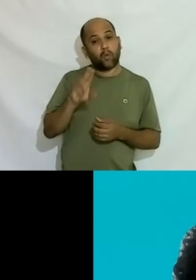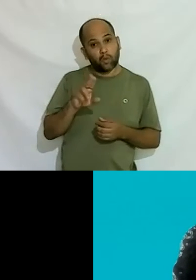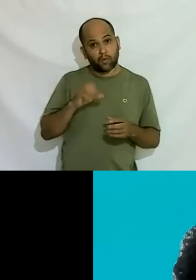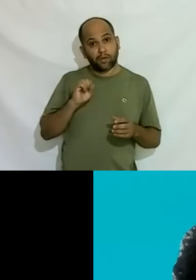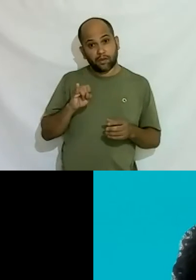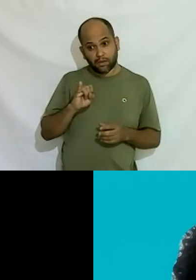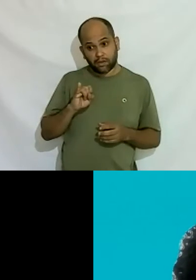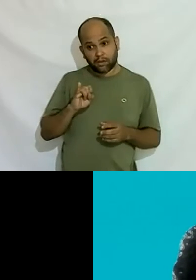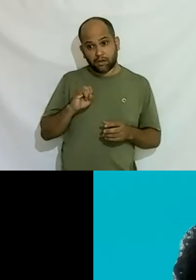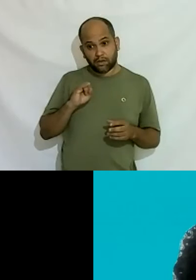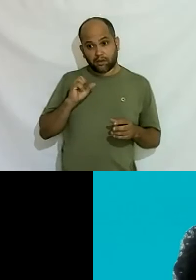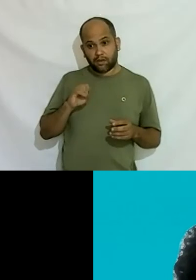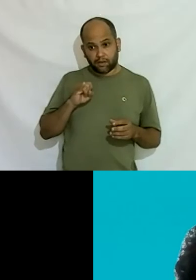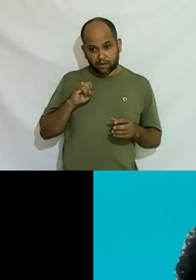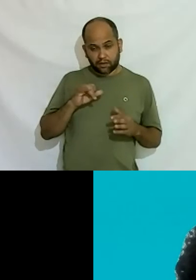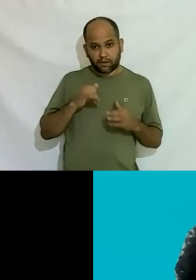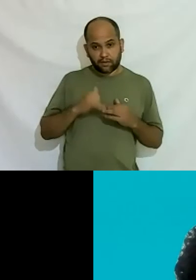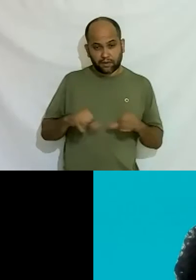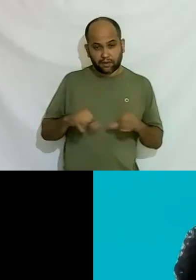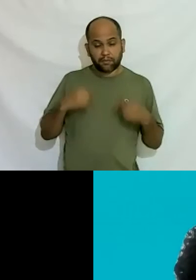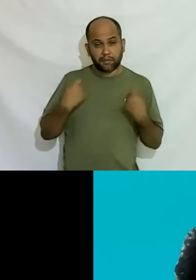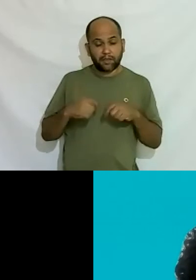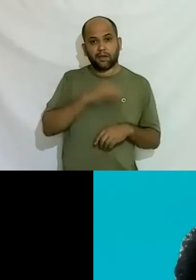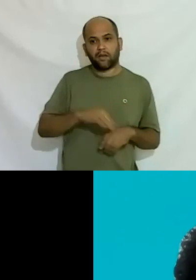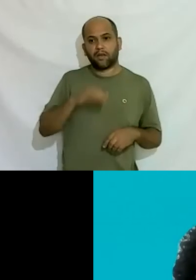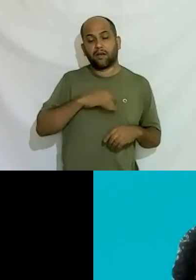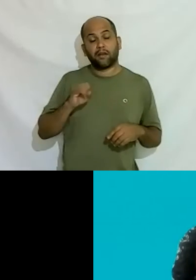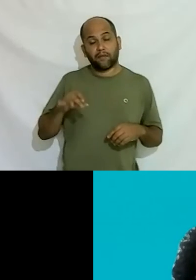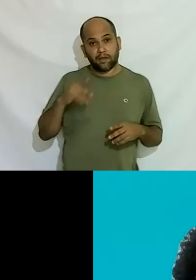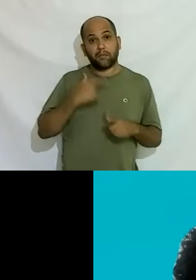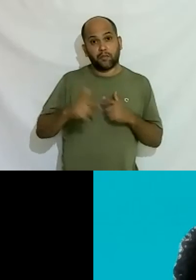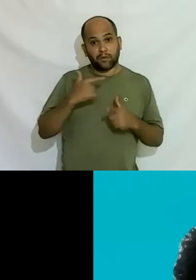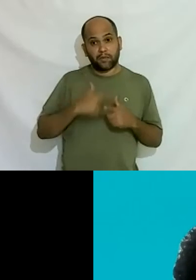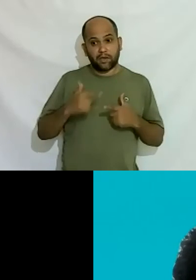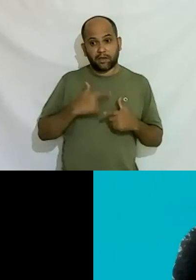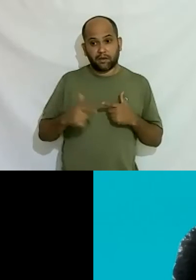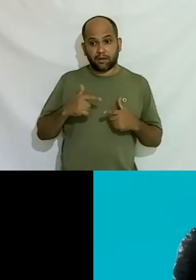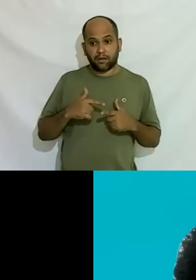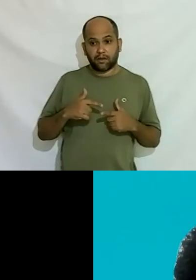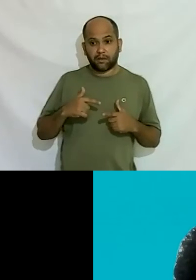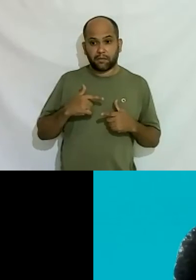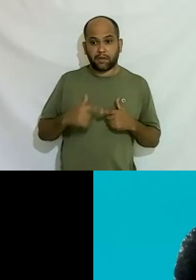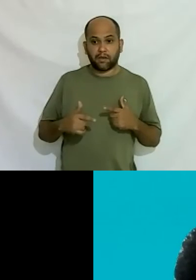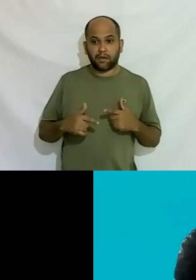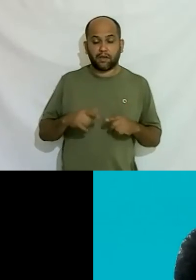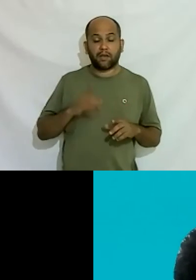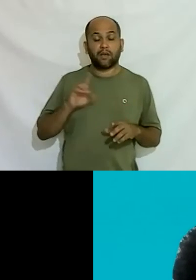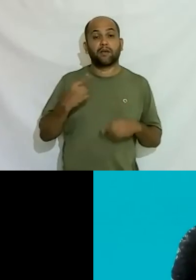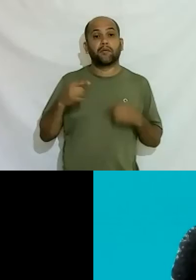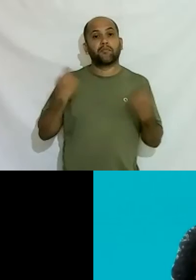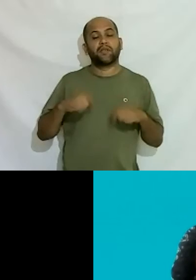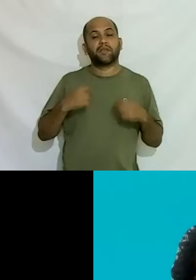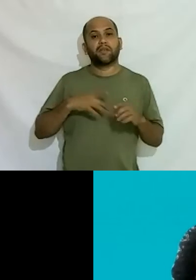porque precisa do salário vai ser um problema vai causar problema com a empresa então precisa haver uma